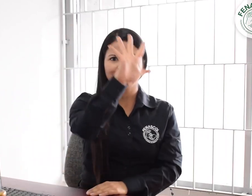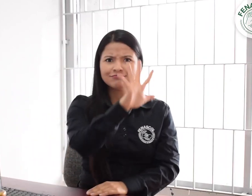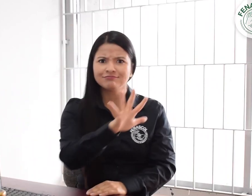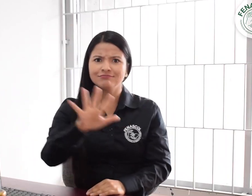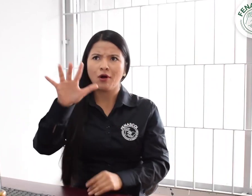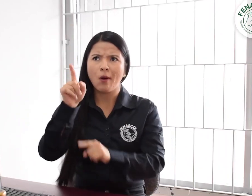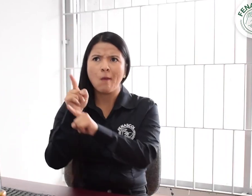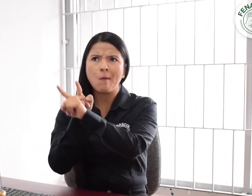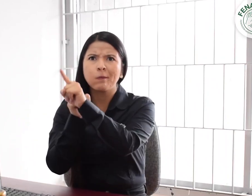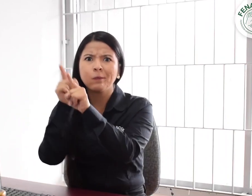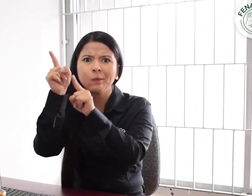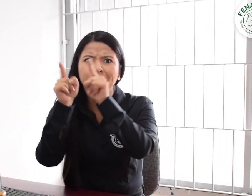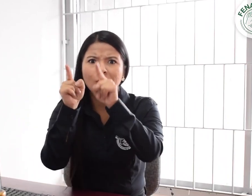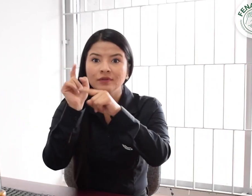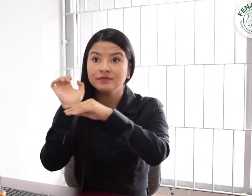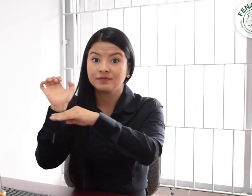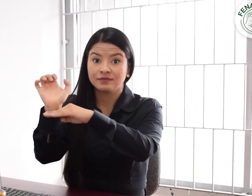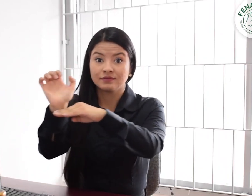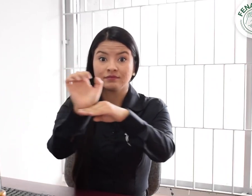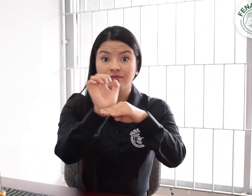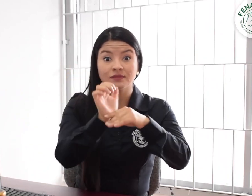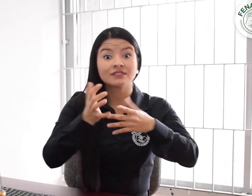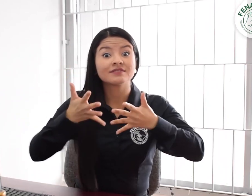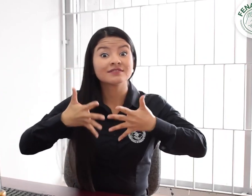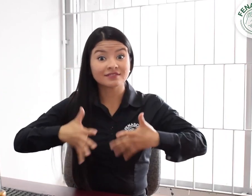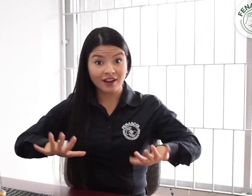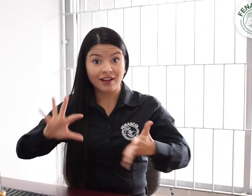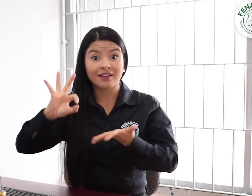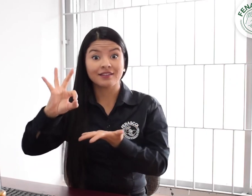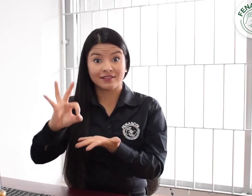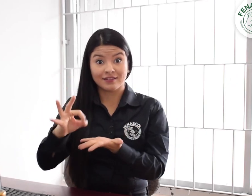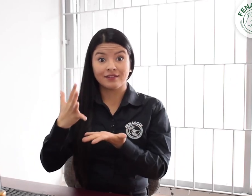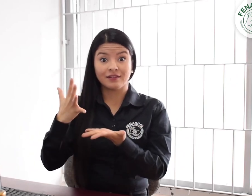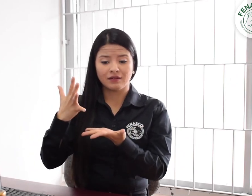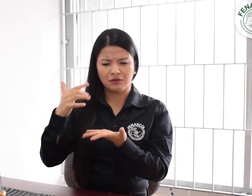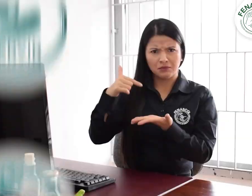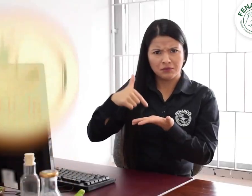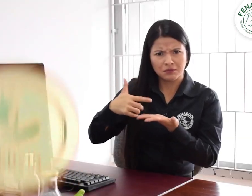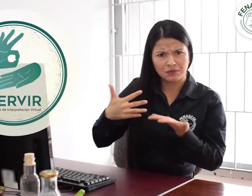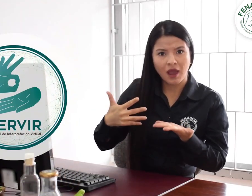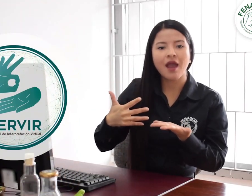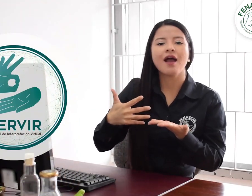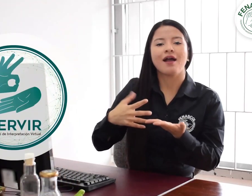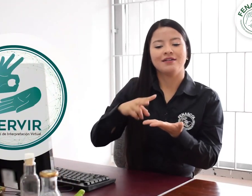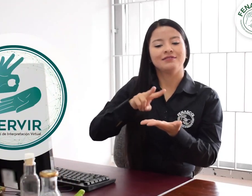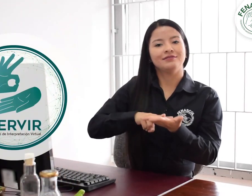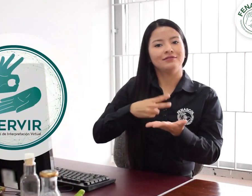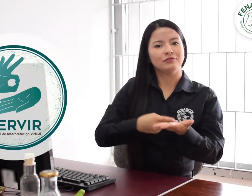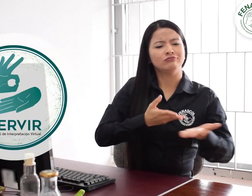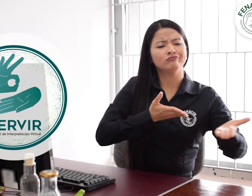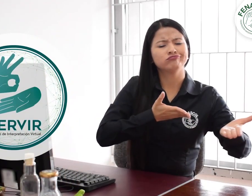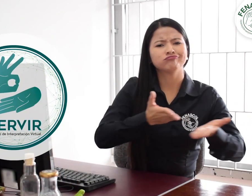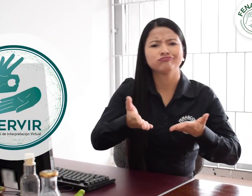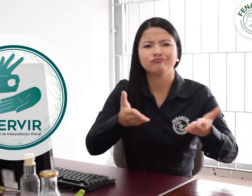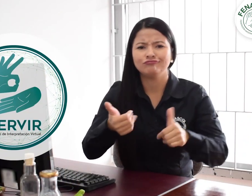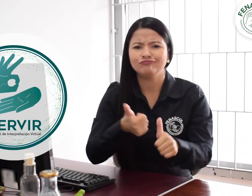En Colombia existen diferentes entidades que han adquirido Servir. ¿Y qué es Servir? El servicio de